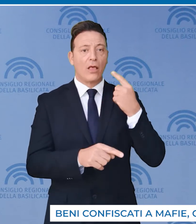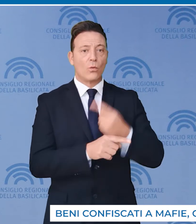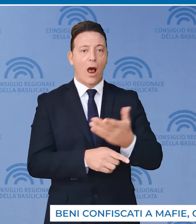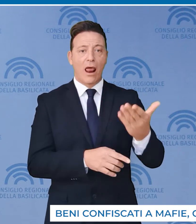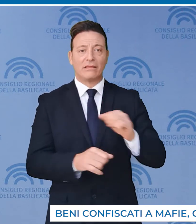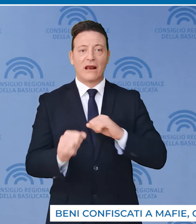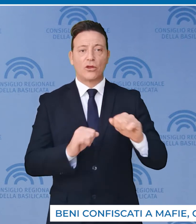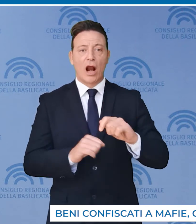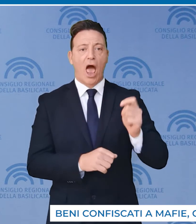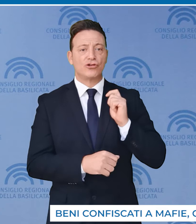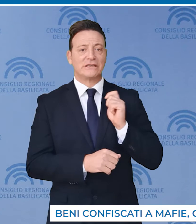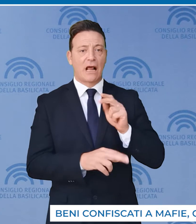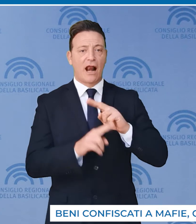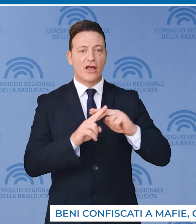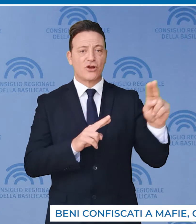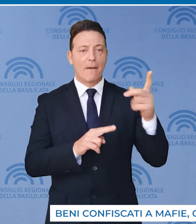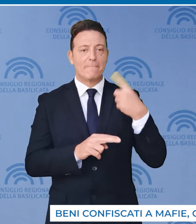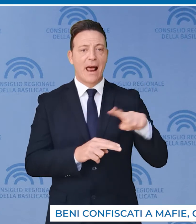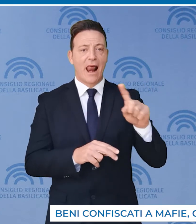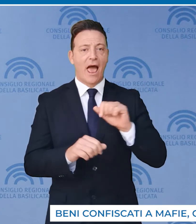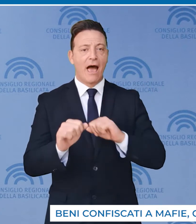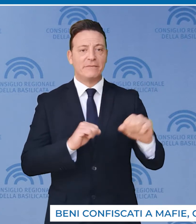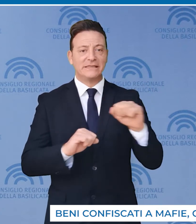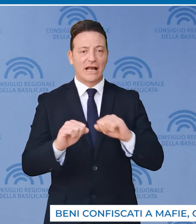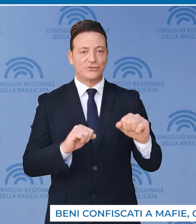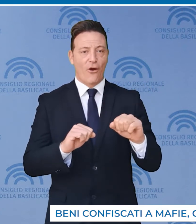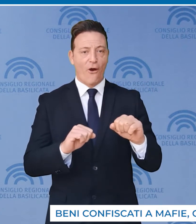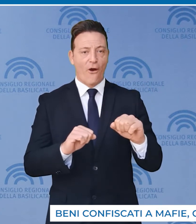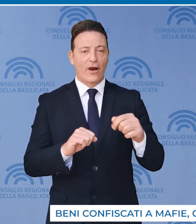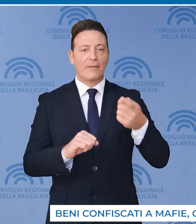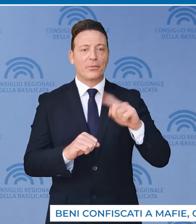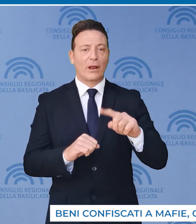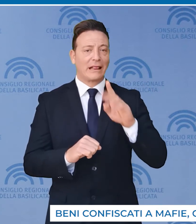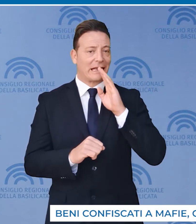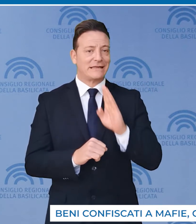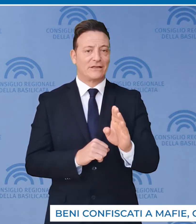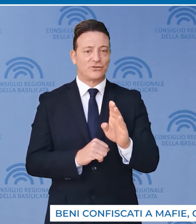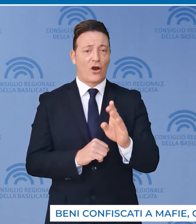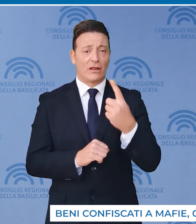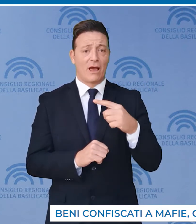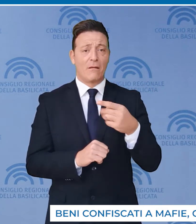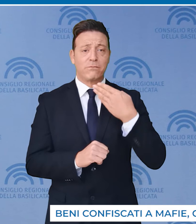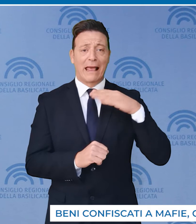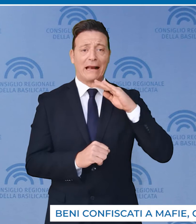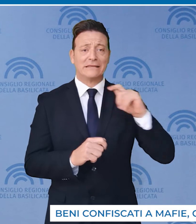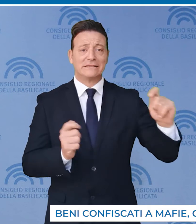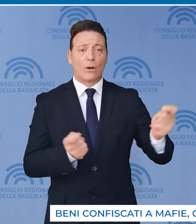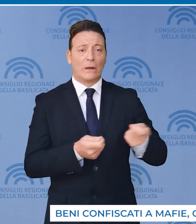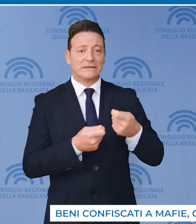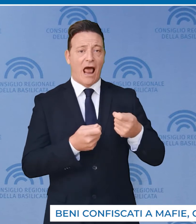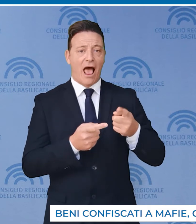direttore dell'Agenzia Nazionale per l'Amministrazione e la Destinazione dei beni